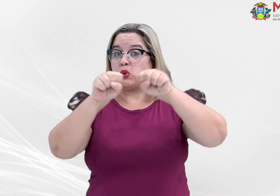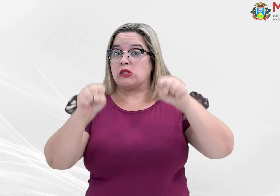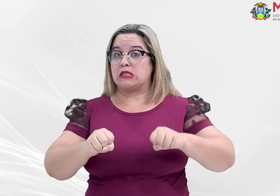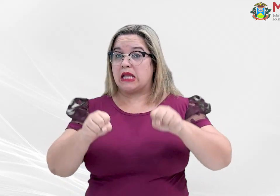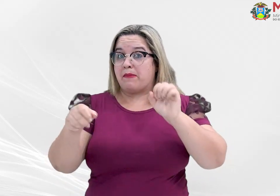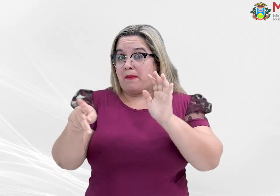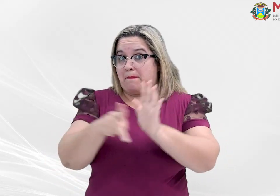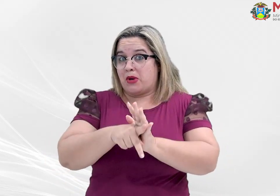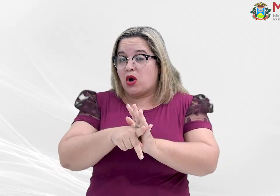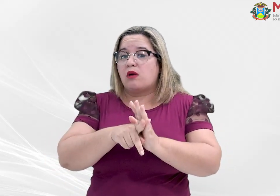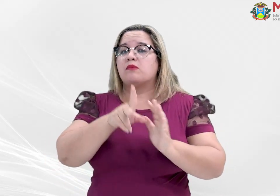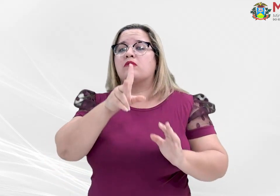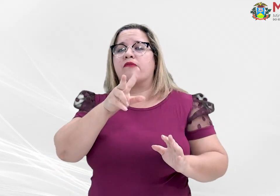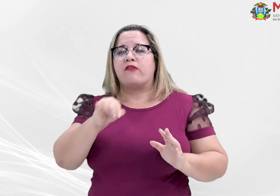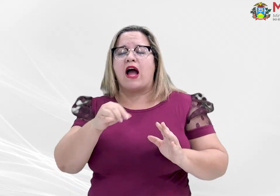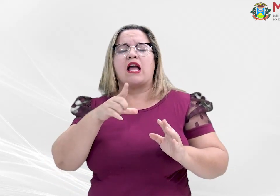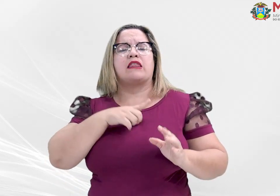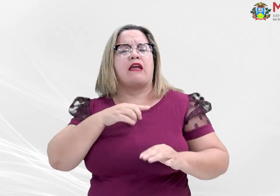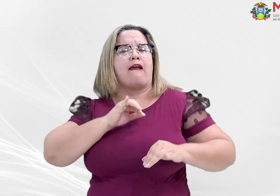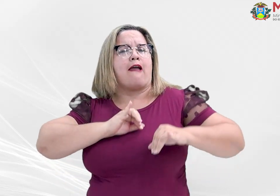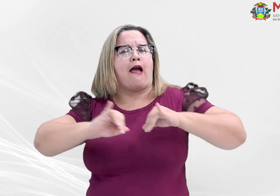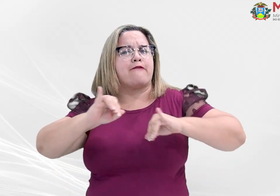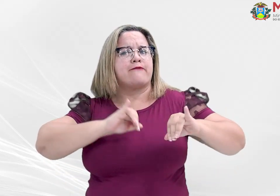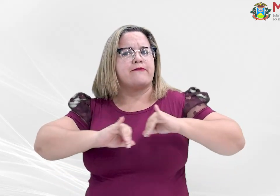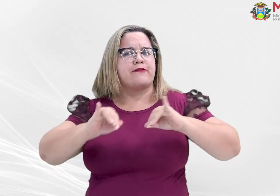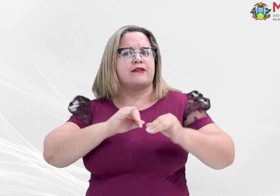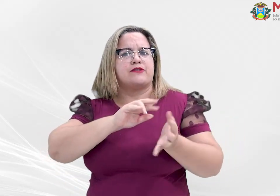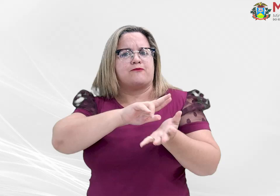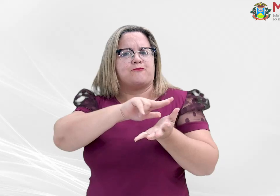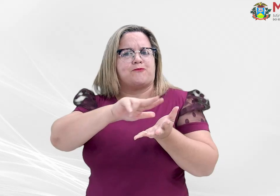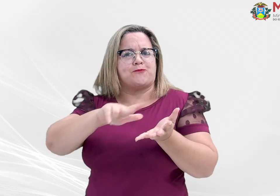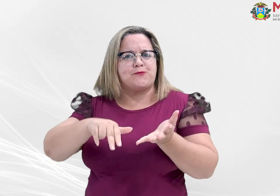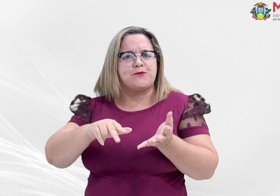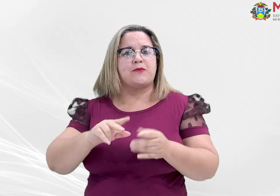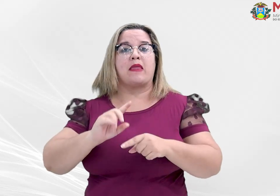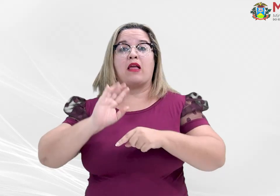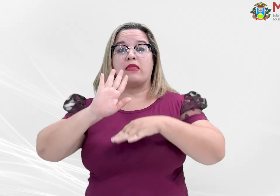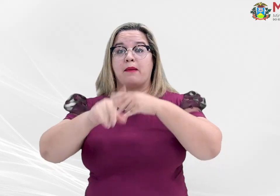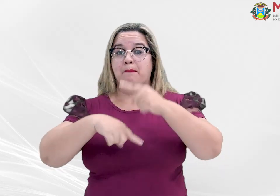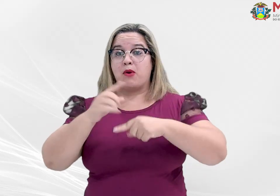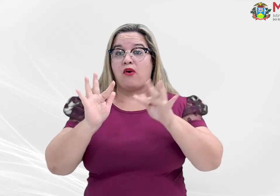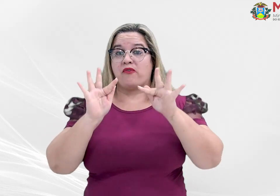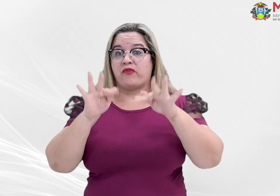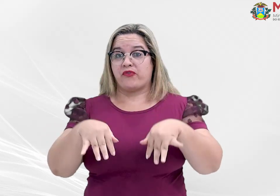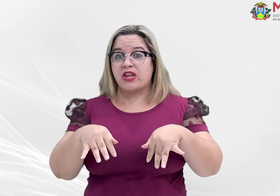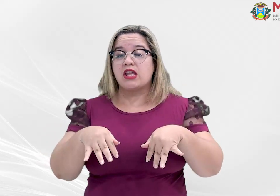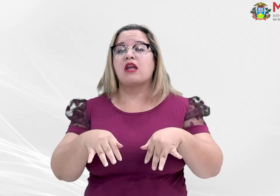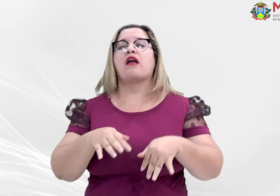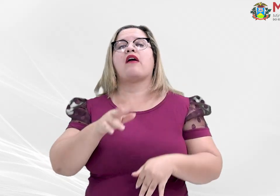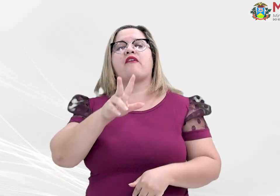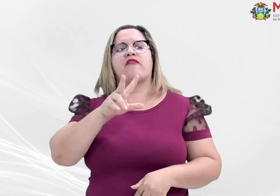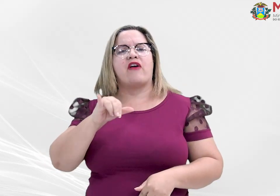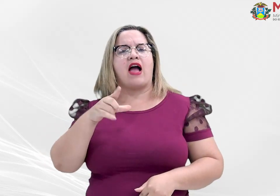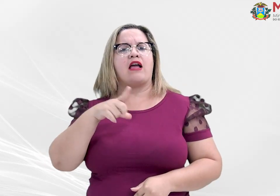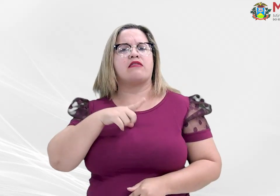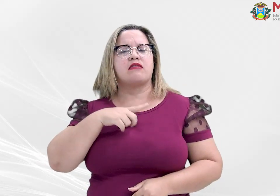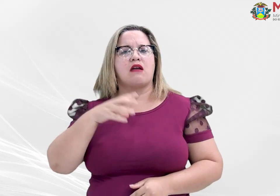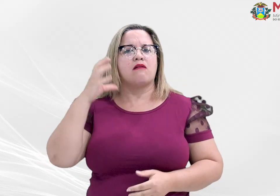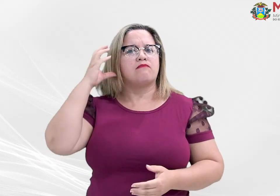e explicativas para a fixação do conteúdo. Ao final da mobilização, está prevista a realização de podcast com discussões